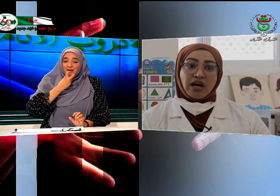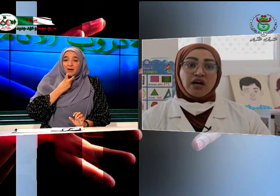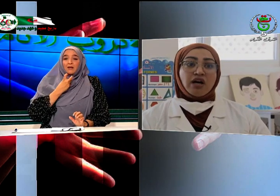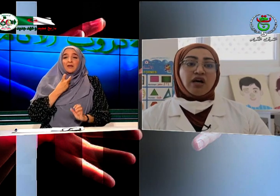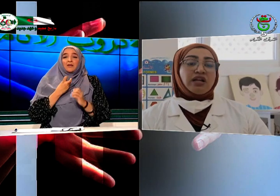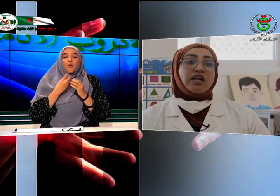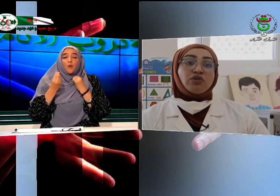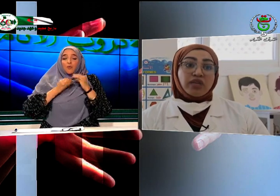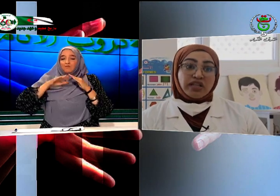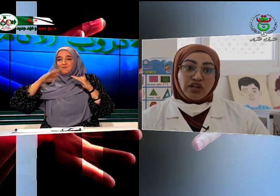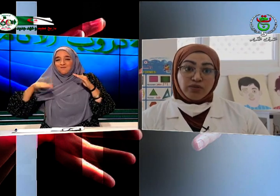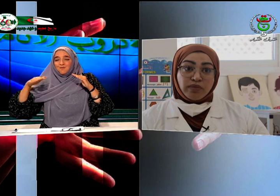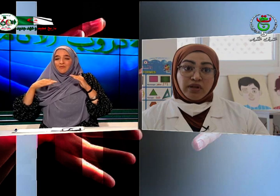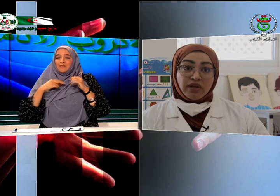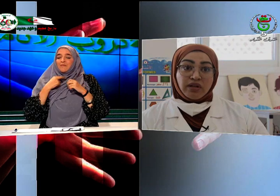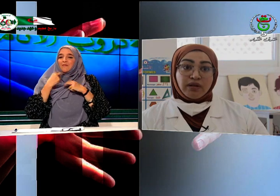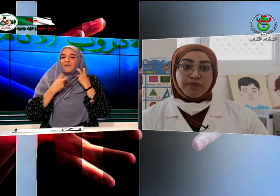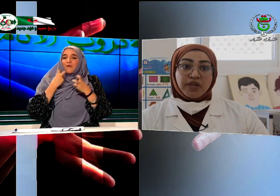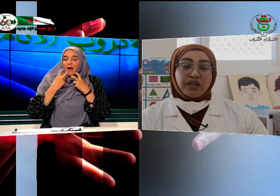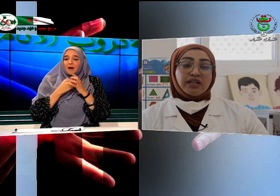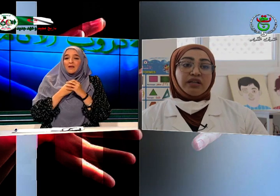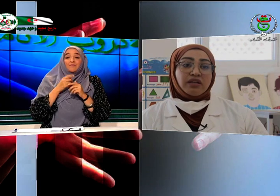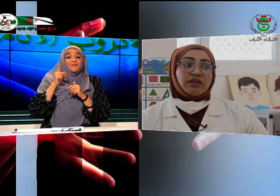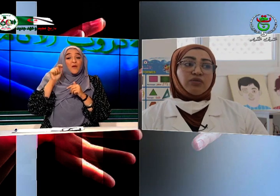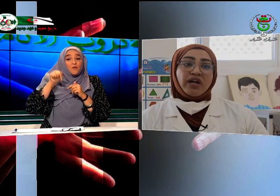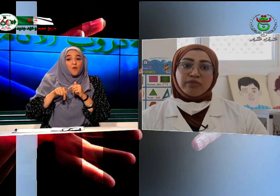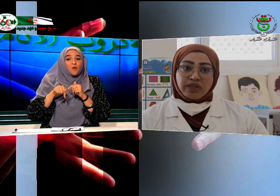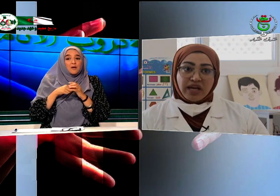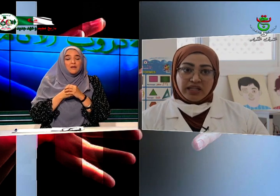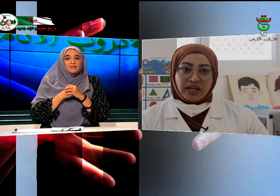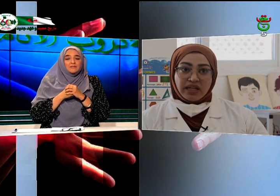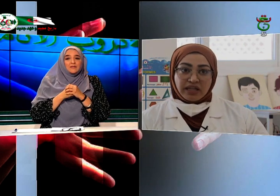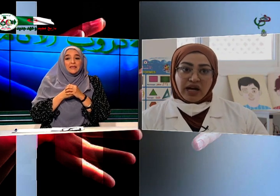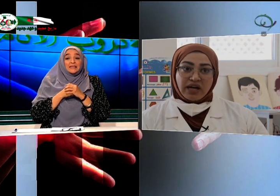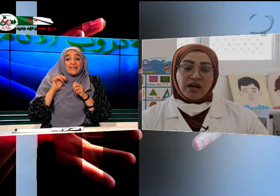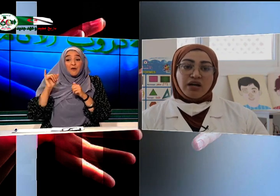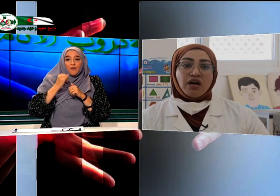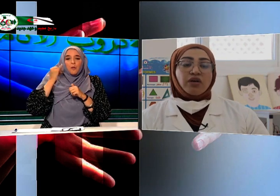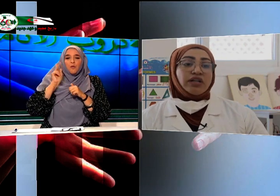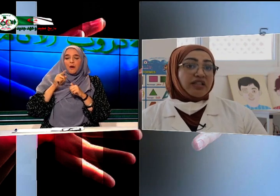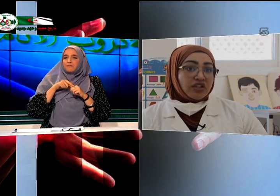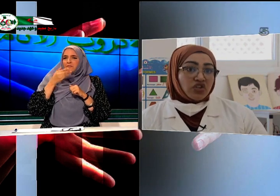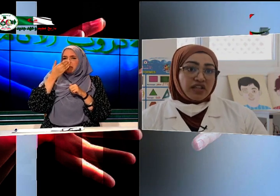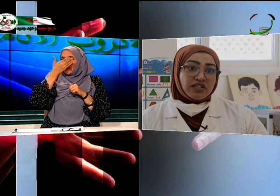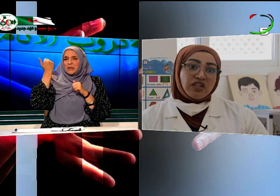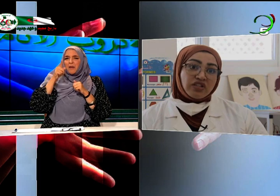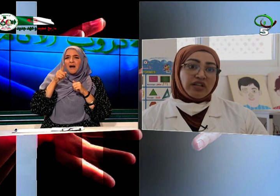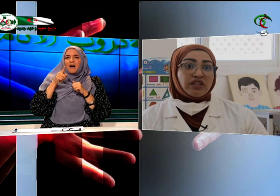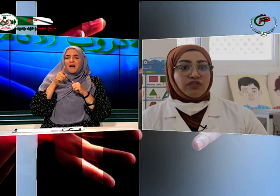لا يكون لديهم يعني وعي بهذه الإعاقة وعند التشخيص نجد أن الطفل